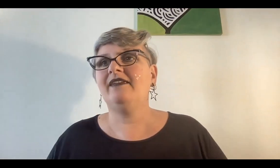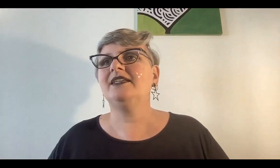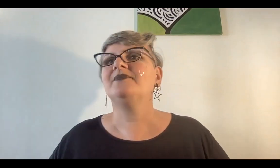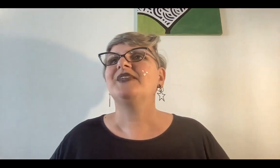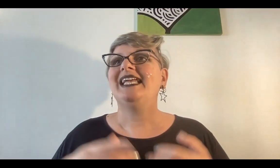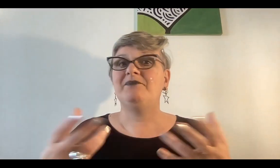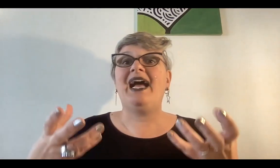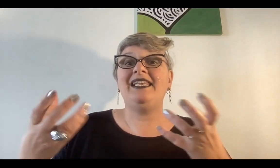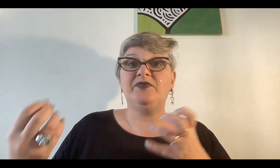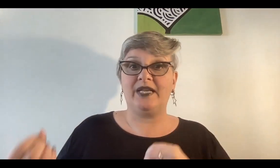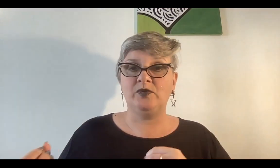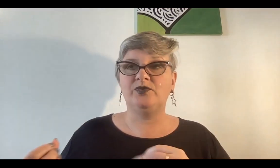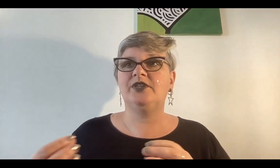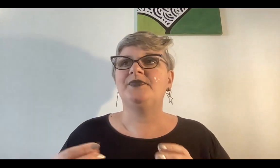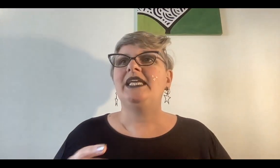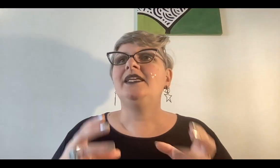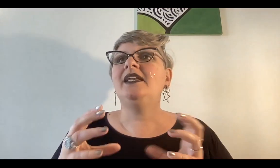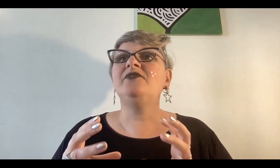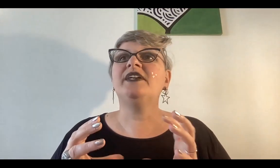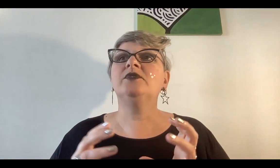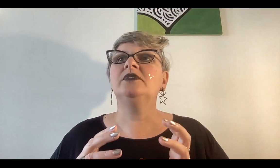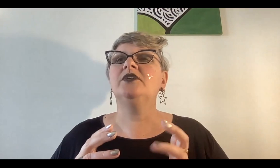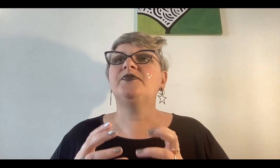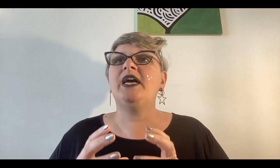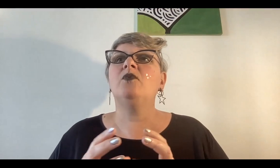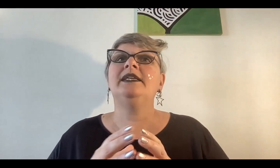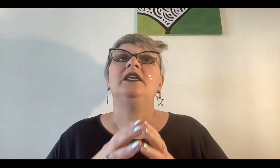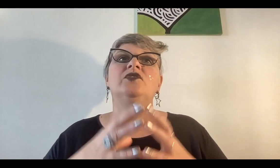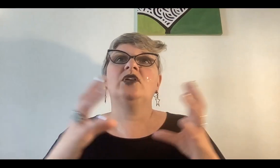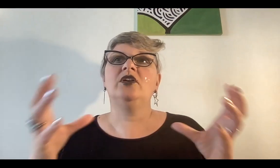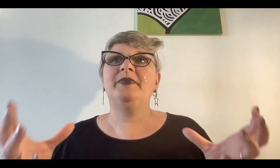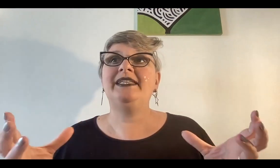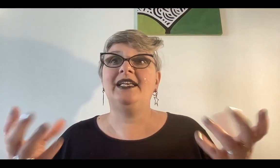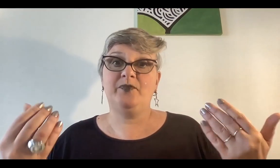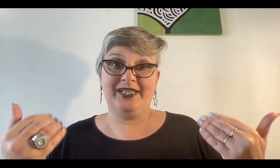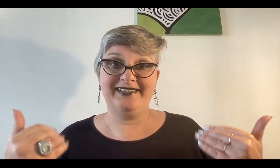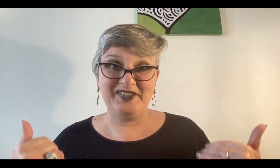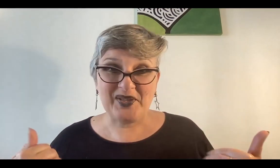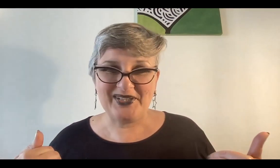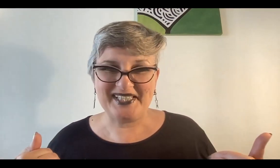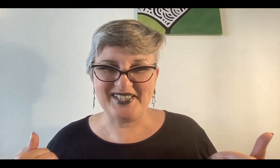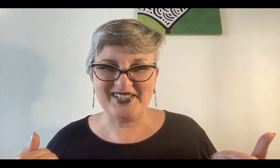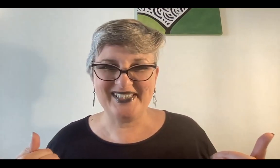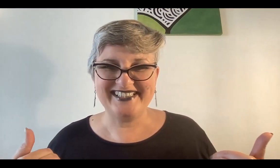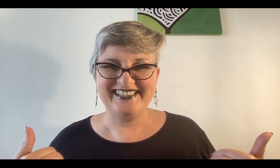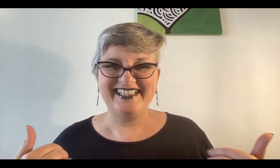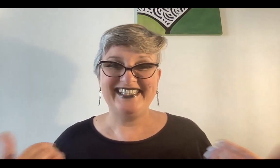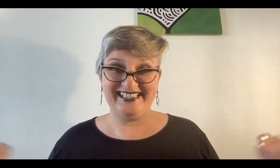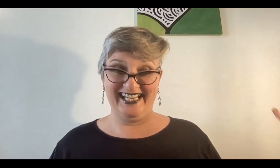Hades va al inframundo y en el inframundo fraguan todos los metales porque están todos los tesoros y están